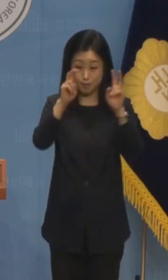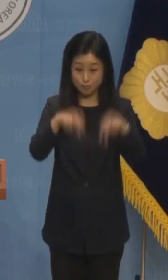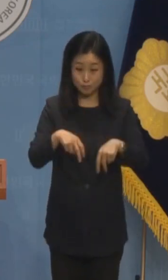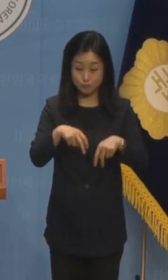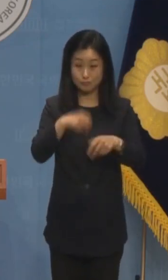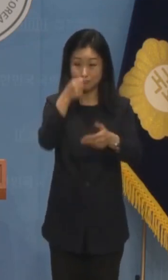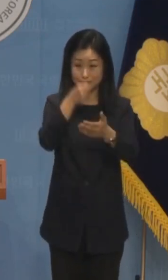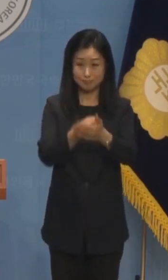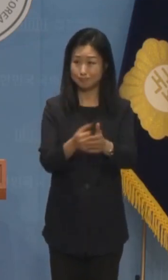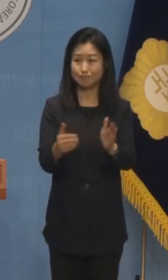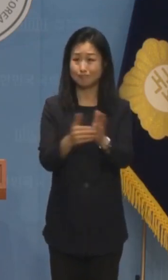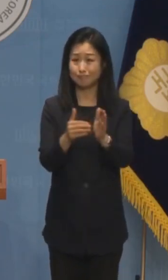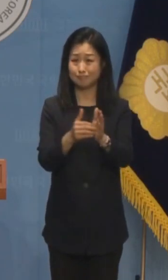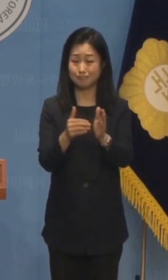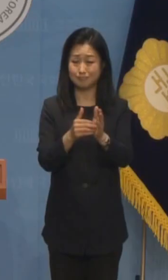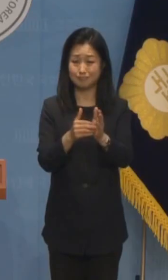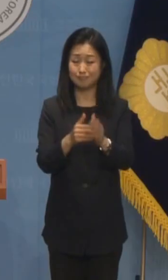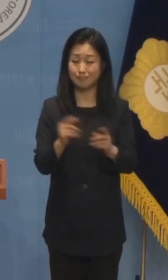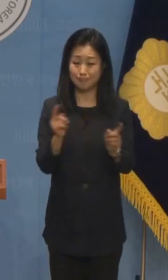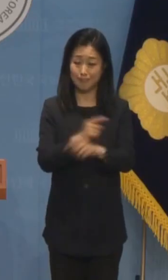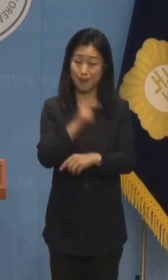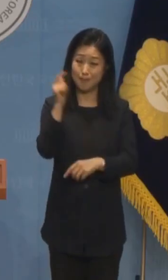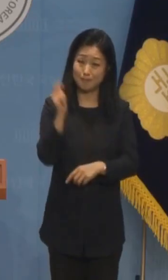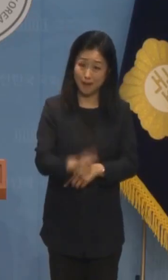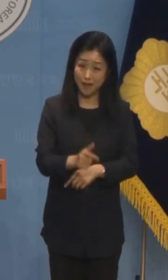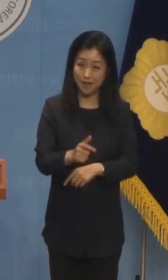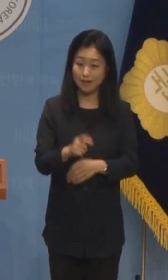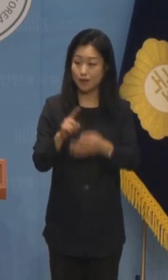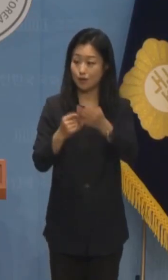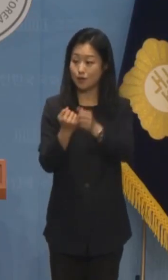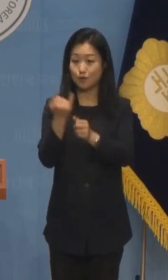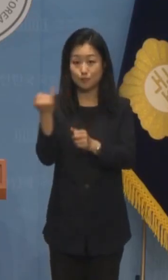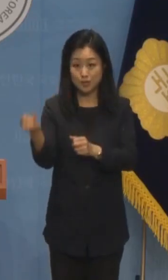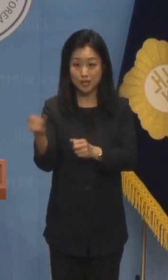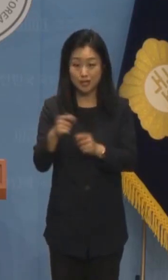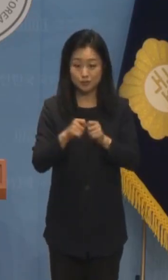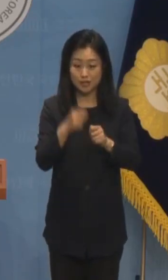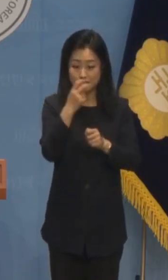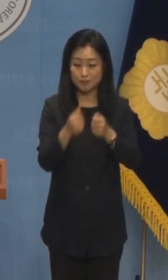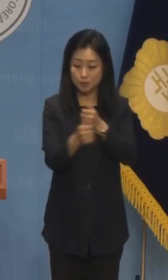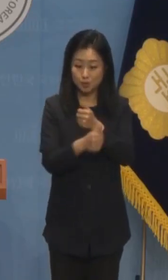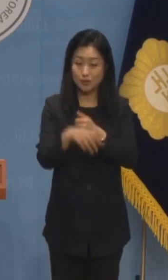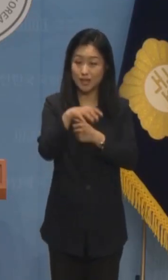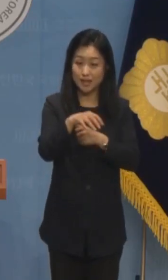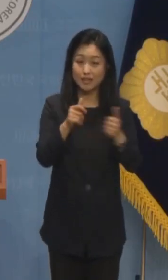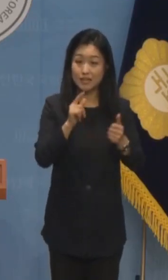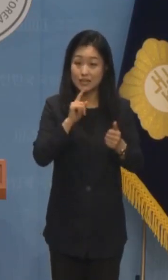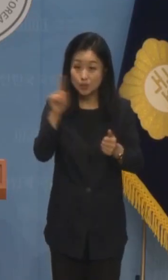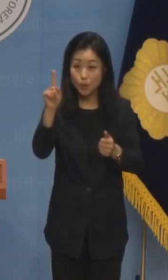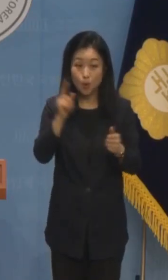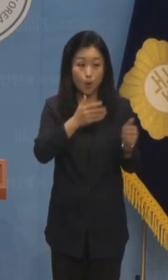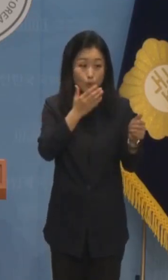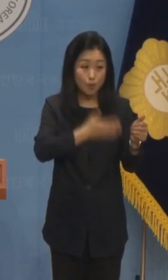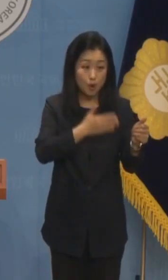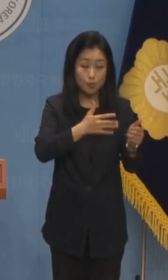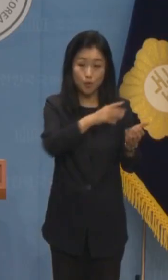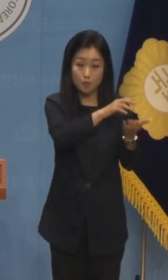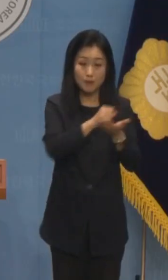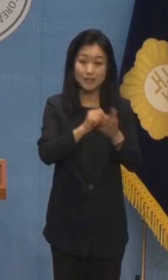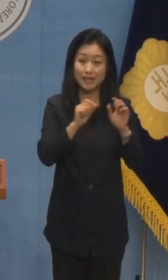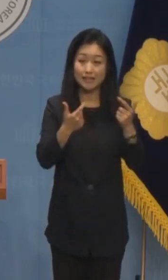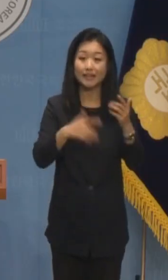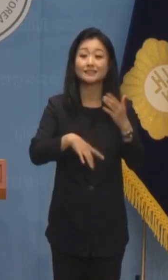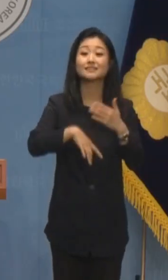것입니다. 김건희 여사 덕에 수심의 제도 도입 이후 기소 권고를 수용하지 않는